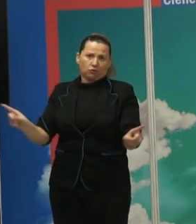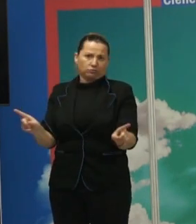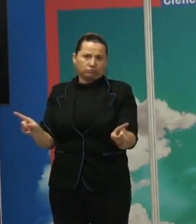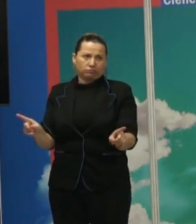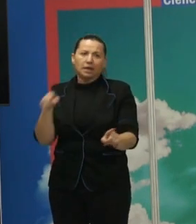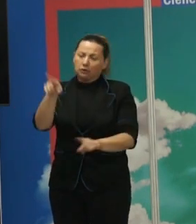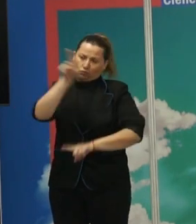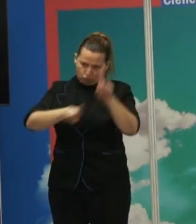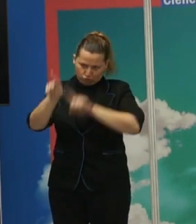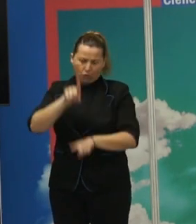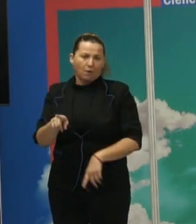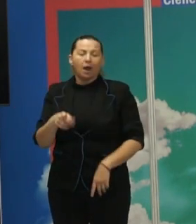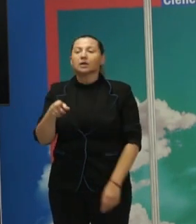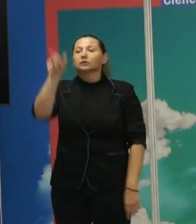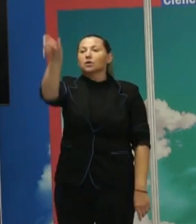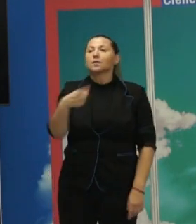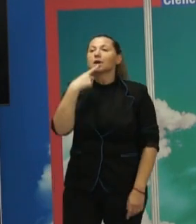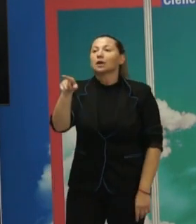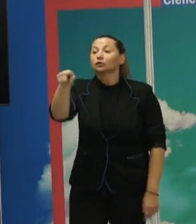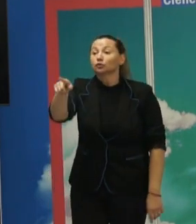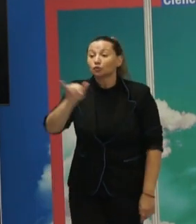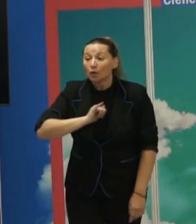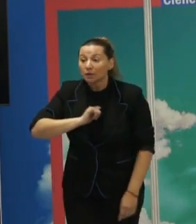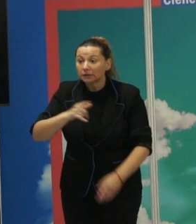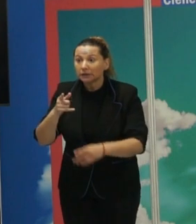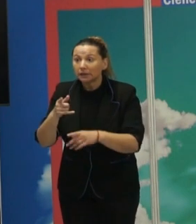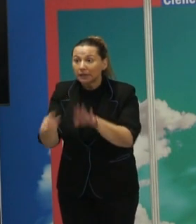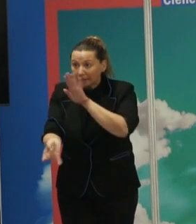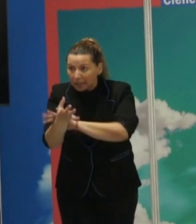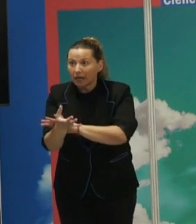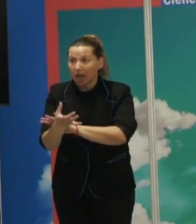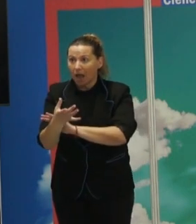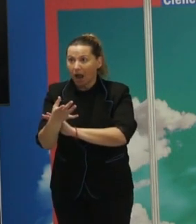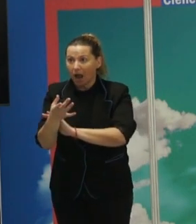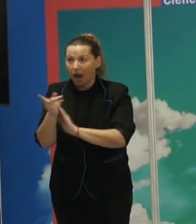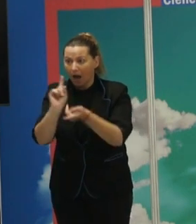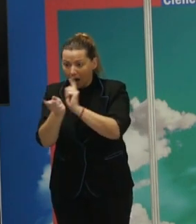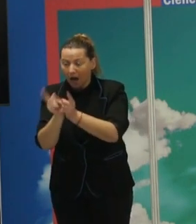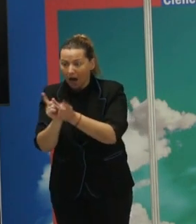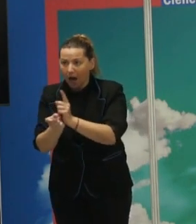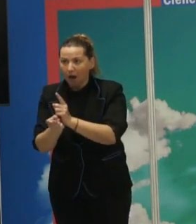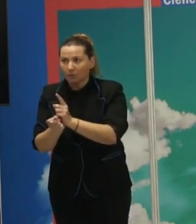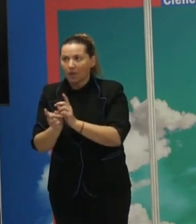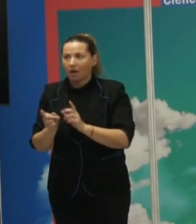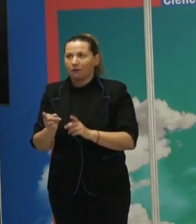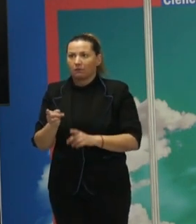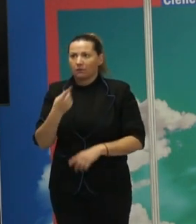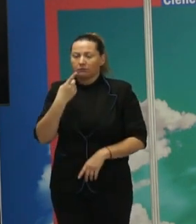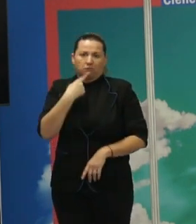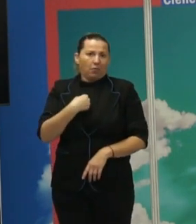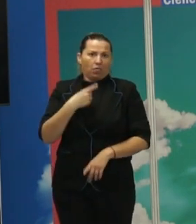importante. Entonces, decirle a alguien, es que tu identidad es construida, no suele servir de mucho, a no ser que haya un trabajo previo porque no se lo cree. Bien.